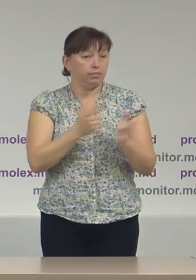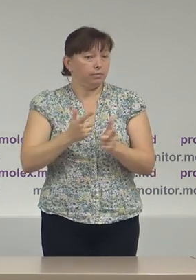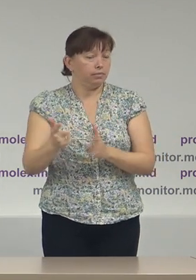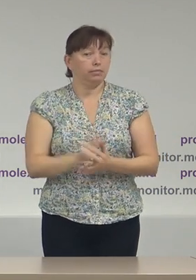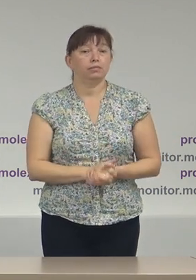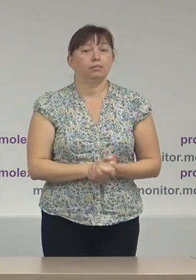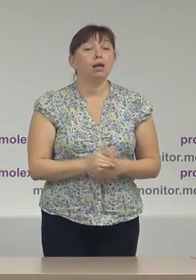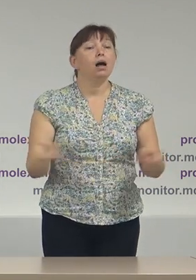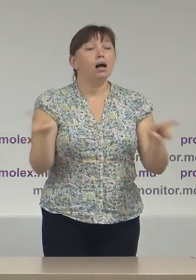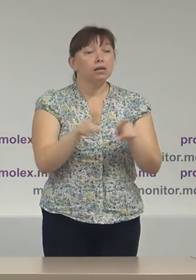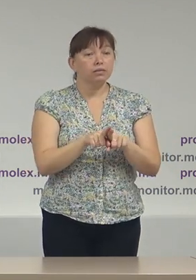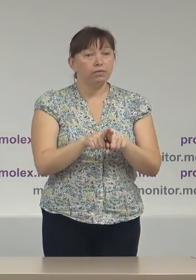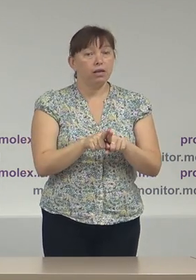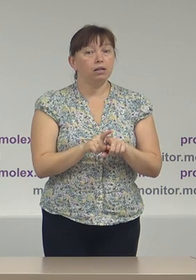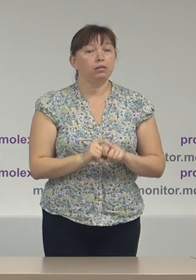Astfel,